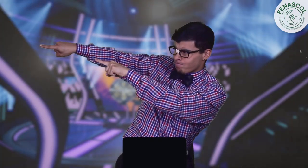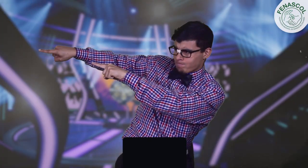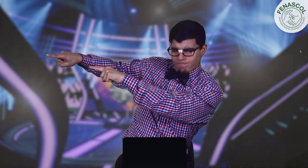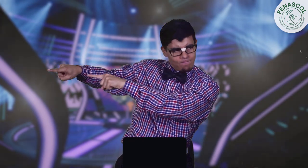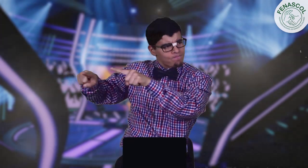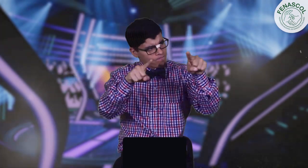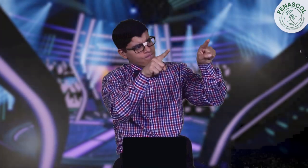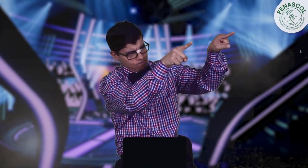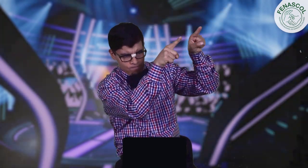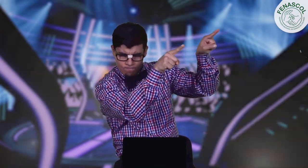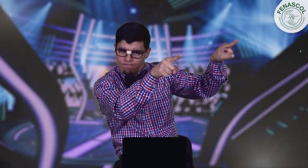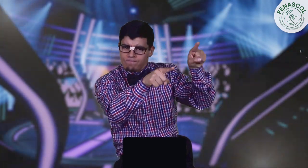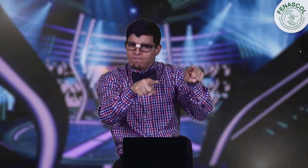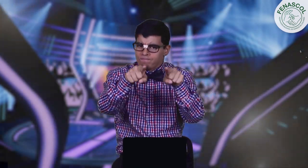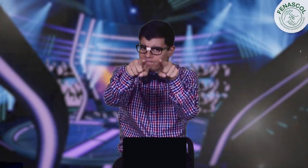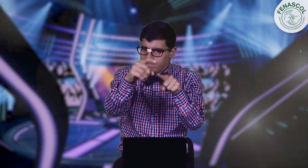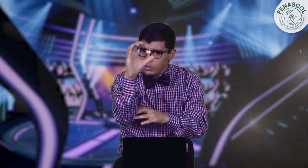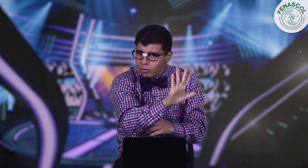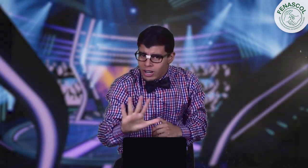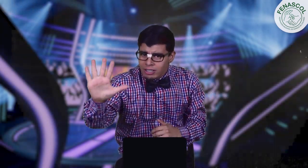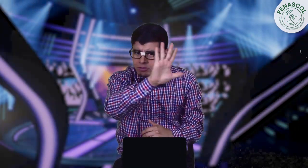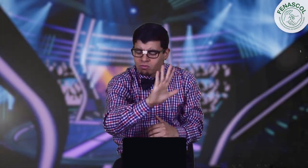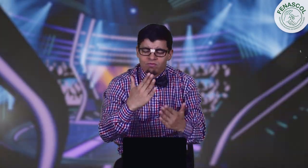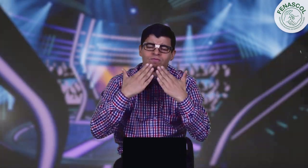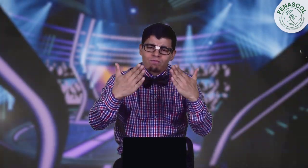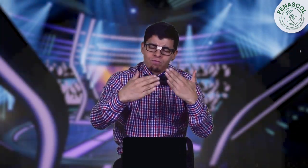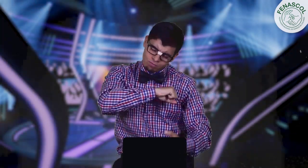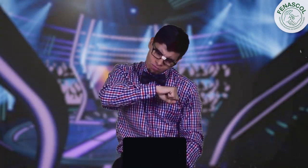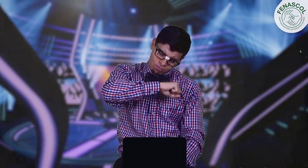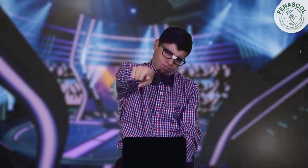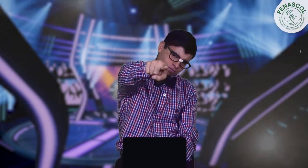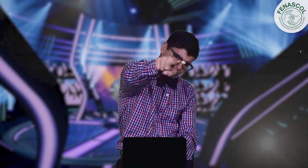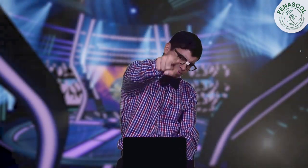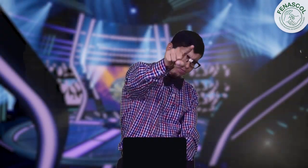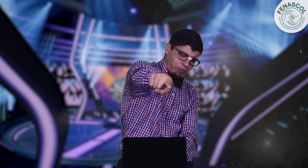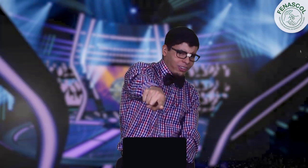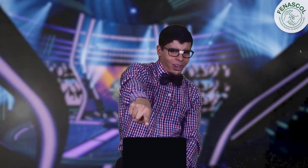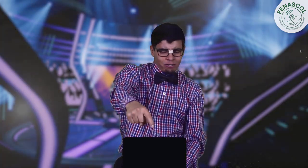Y a ti. Y a ustedes. Toda Colombia. Gracias. Los llevo en el corazón. Así es.